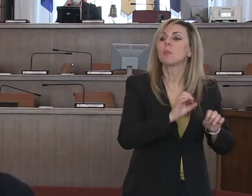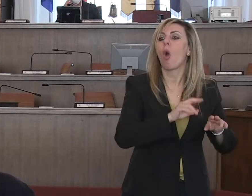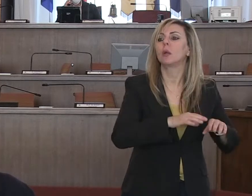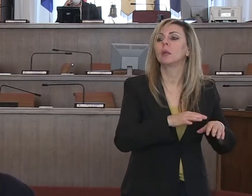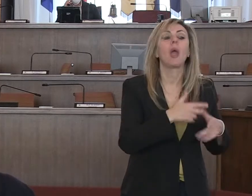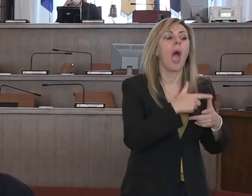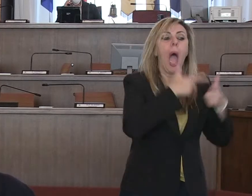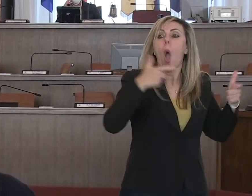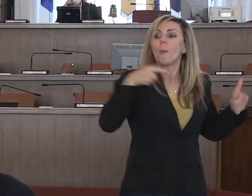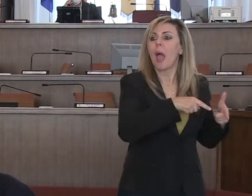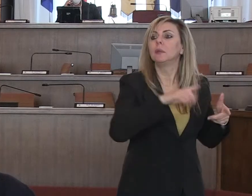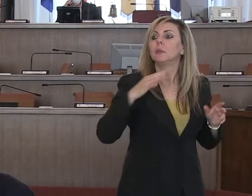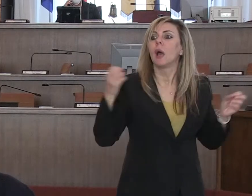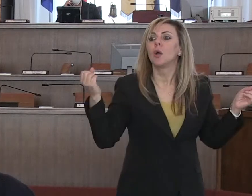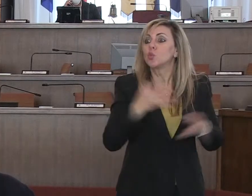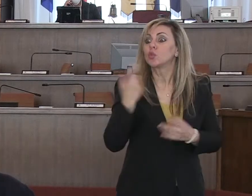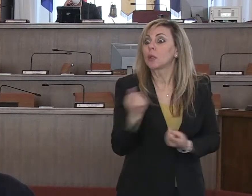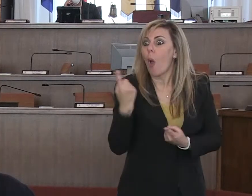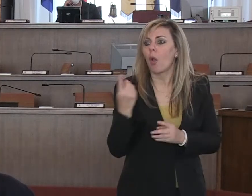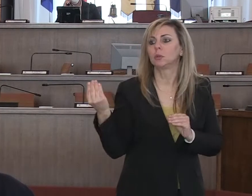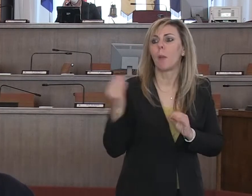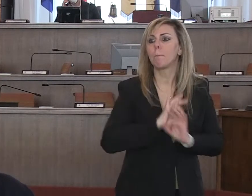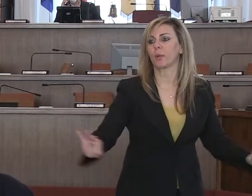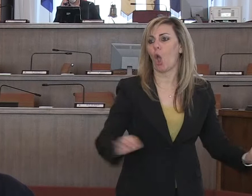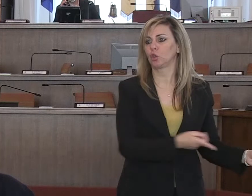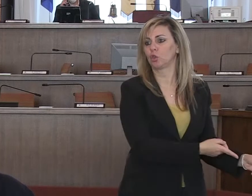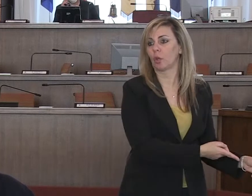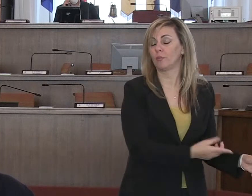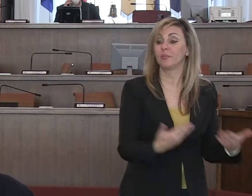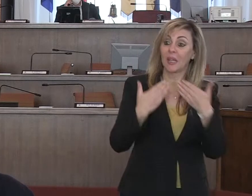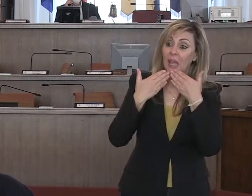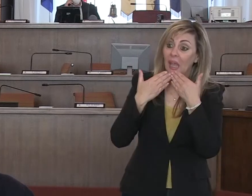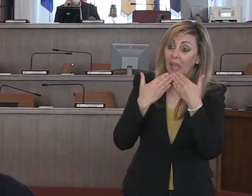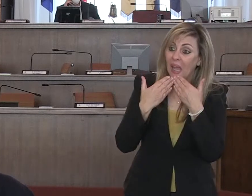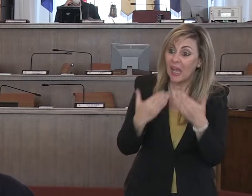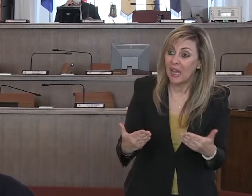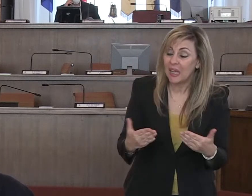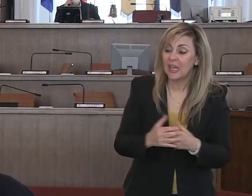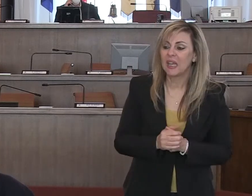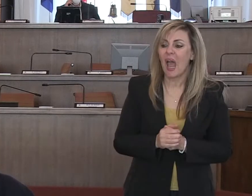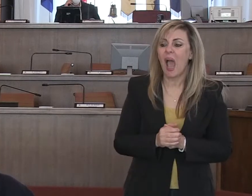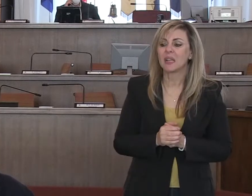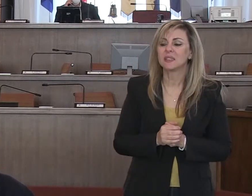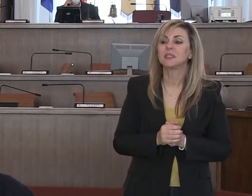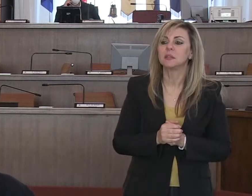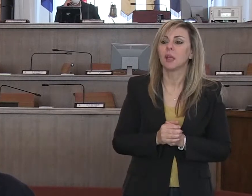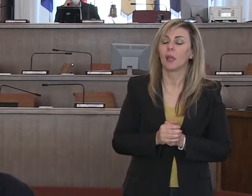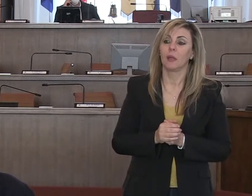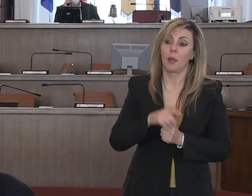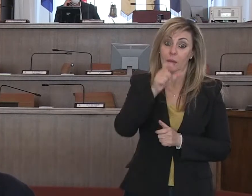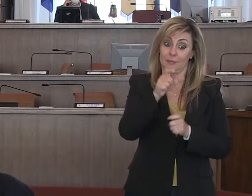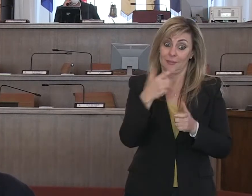Questo è stato possibile grazie ad una previsione che abbiamo fatto, quindi un certo numero di ventilatori su cui ci eravamo approvvigionati,